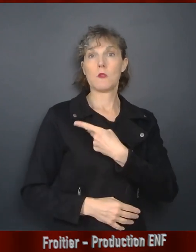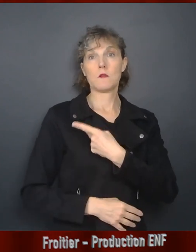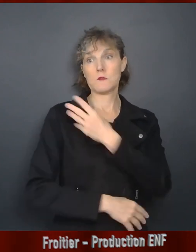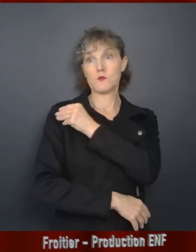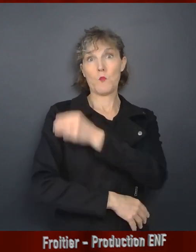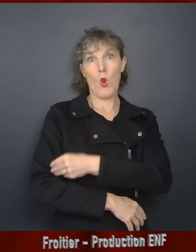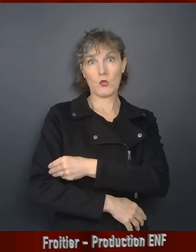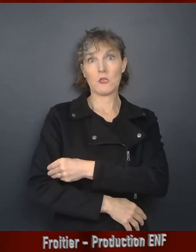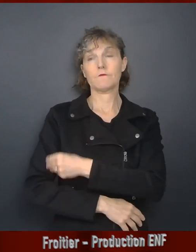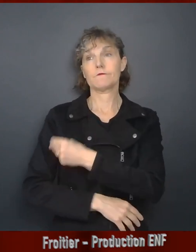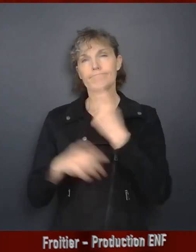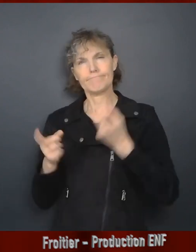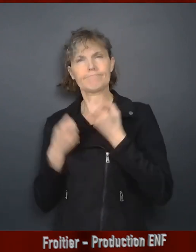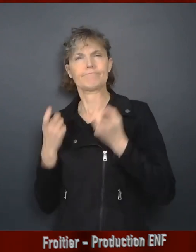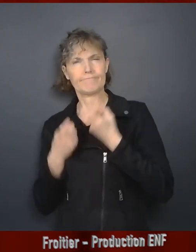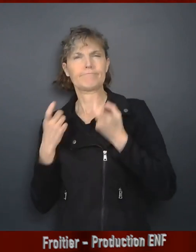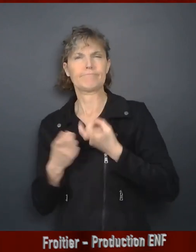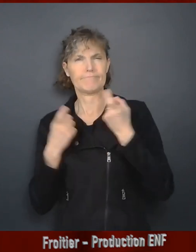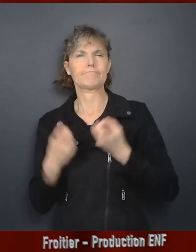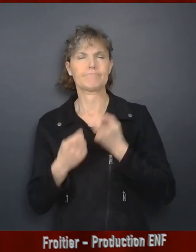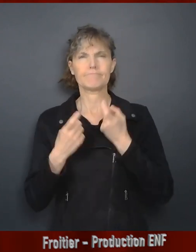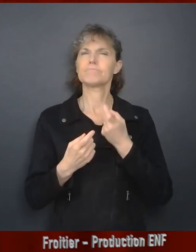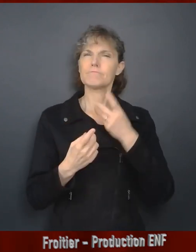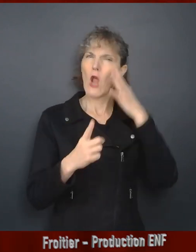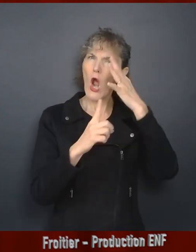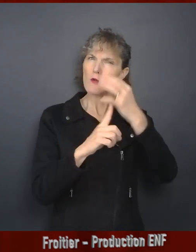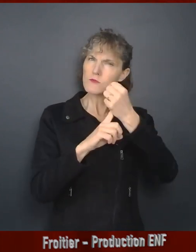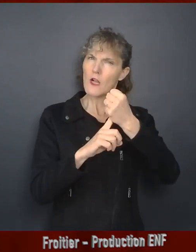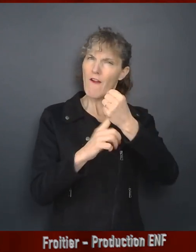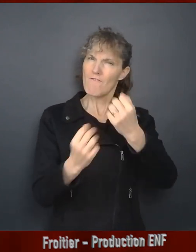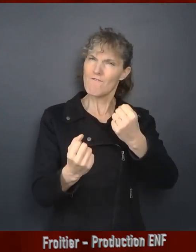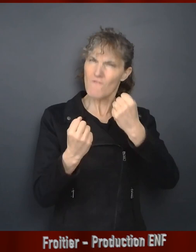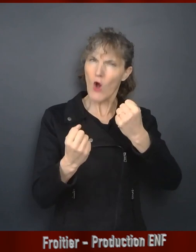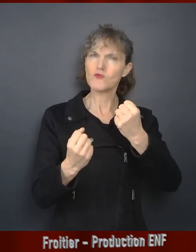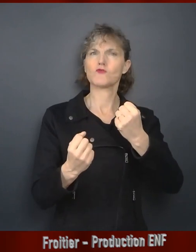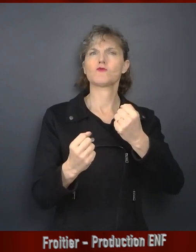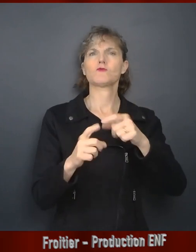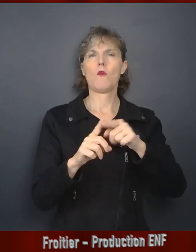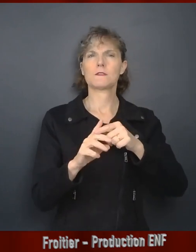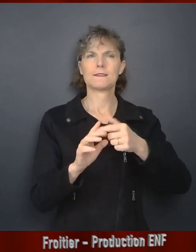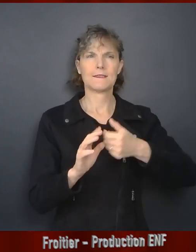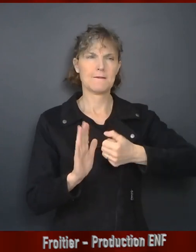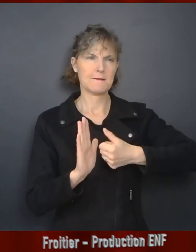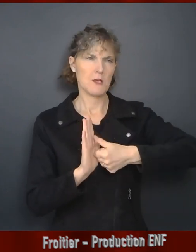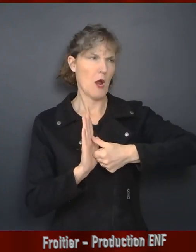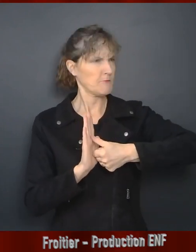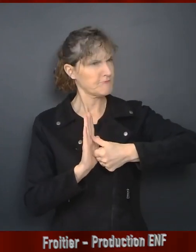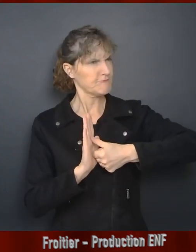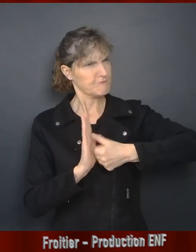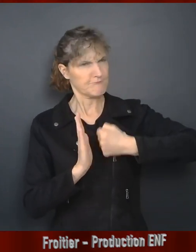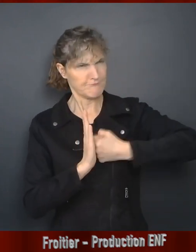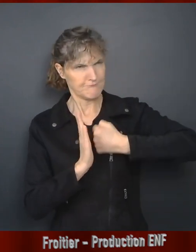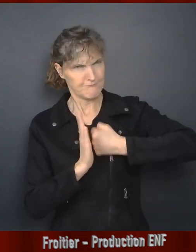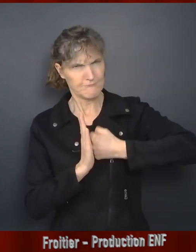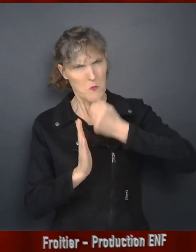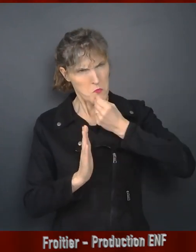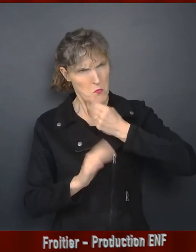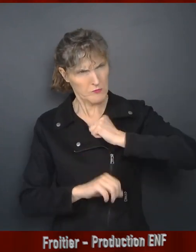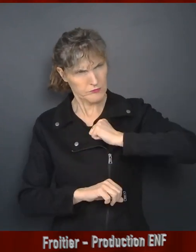pour regagner de la force et de l'endurance pour me permettre de